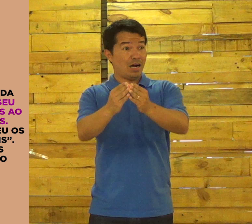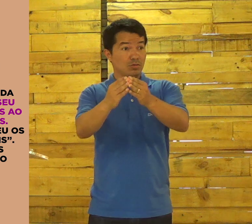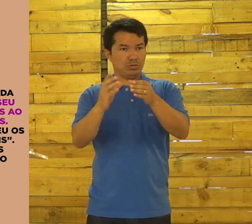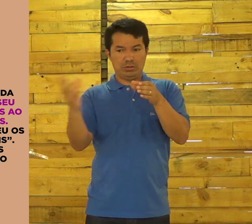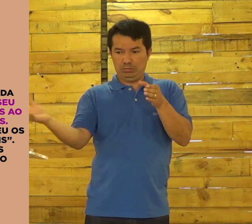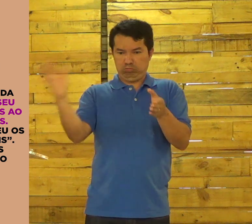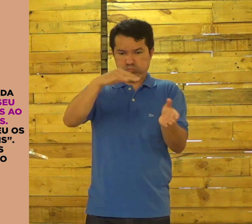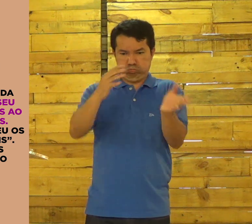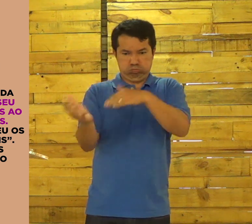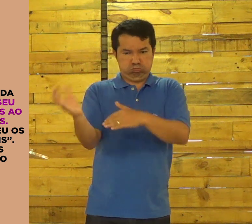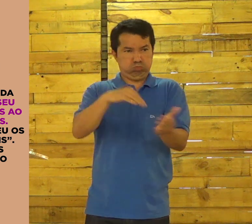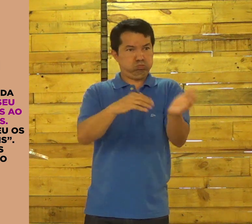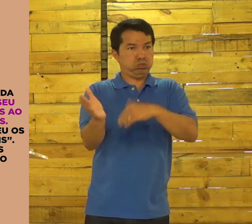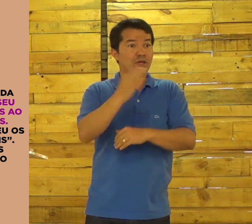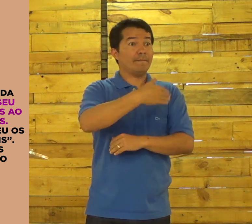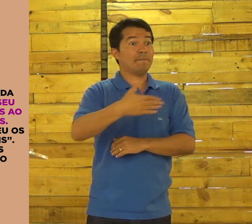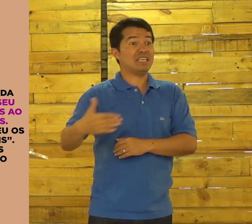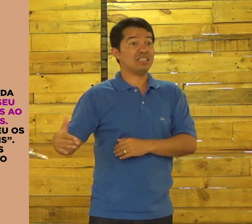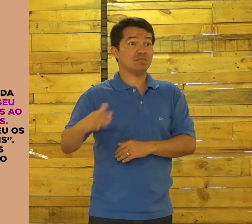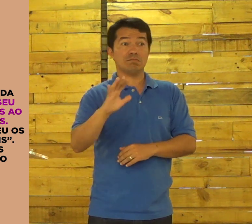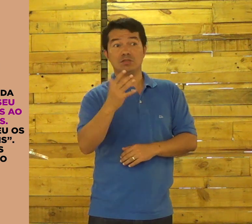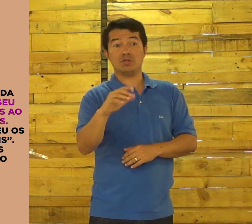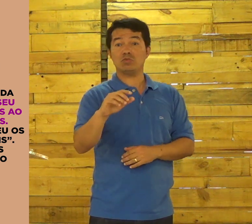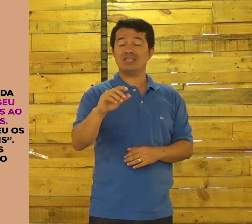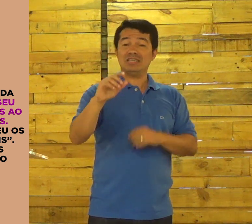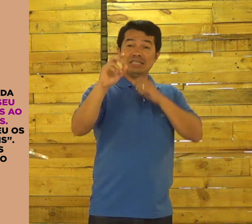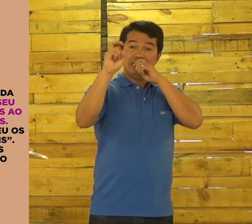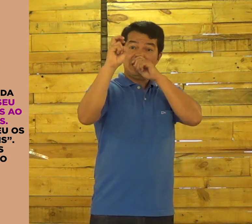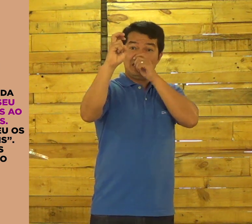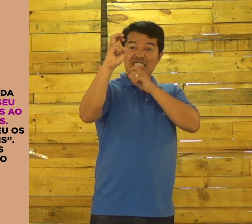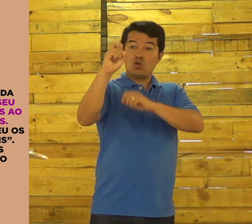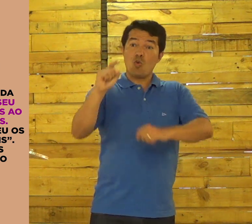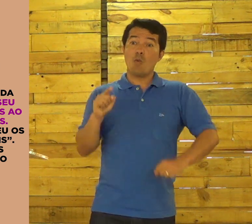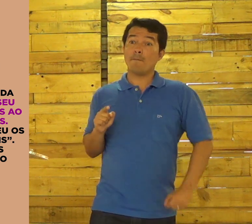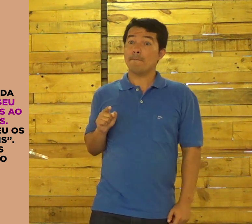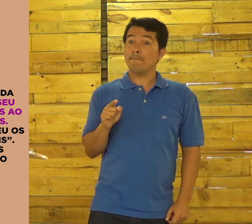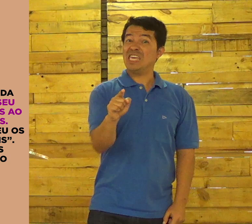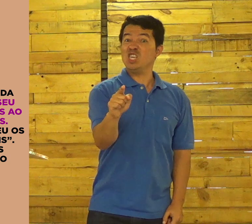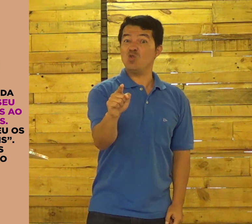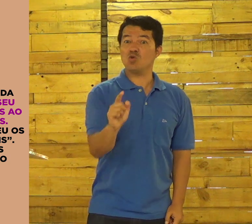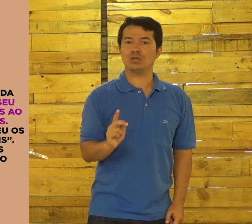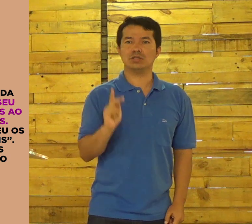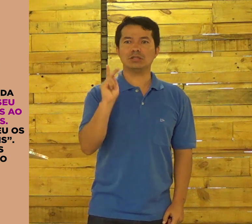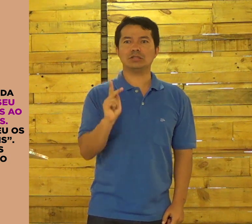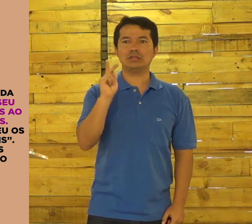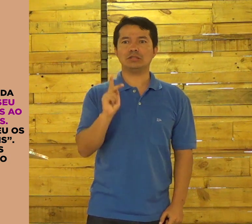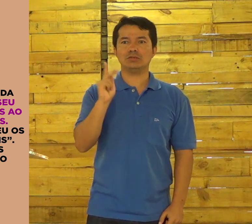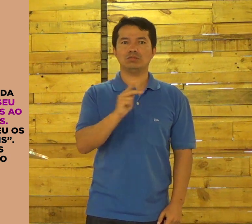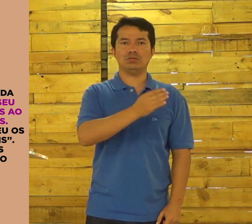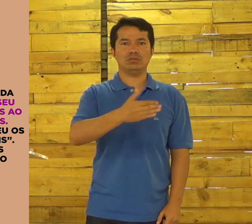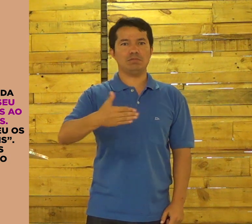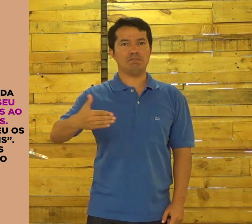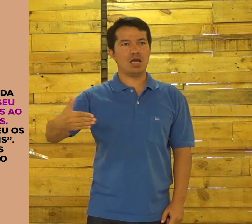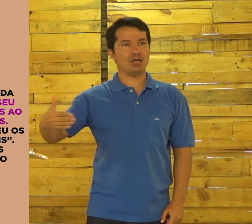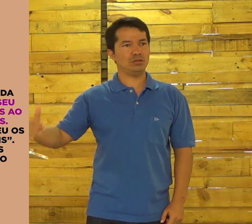E o barco, ele carregava mais ou menos de cinco mil quilos de